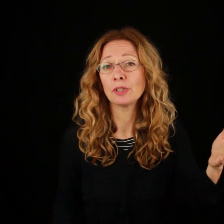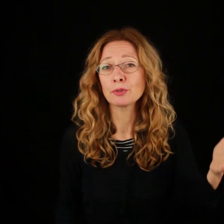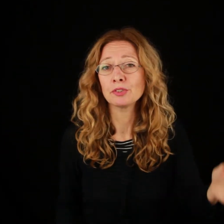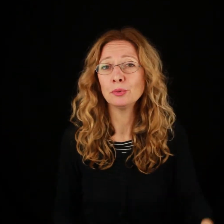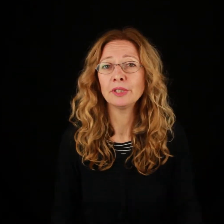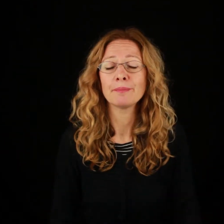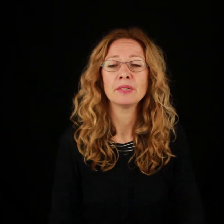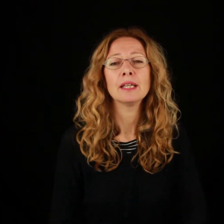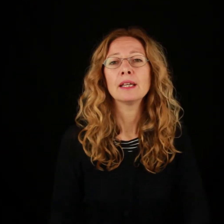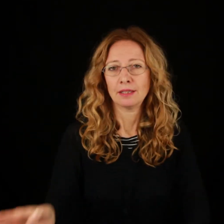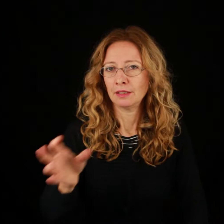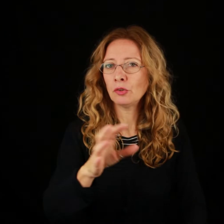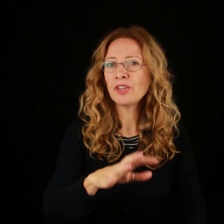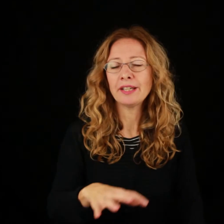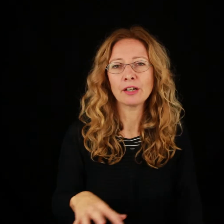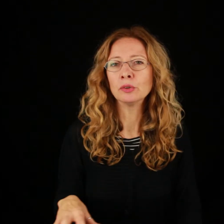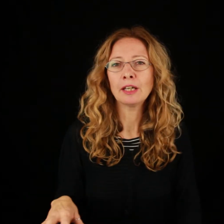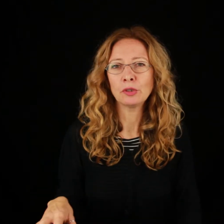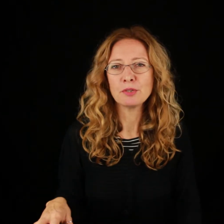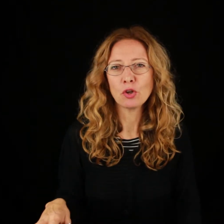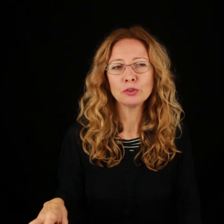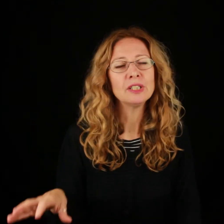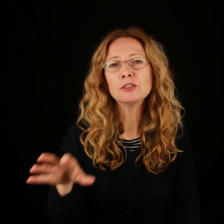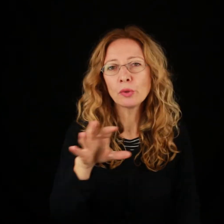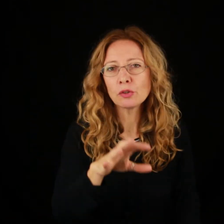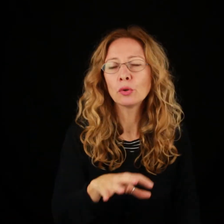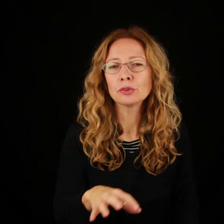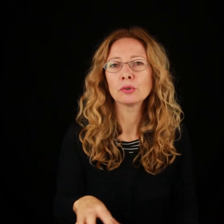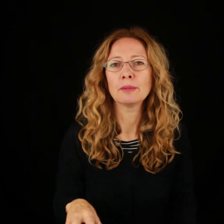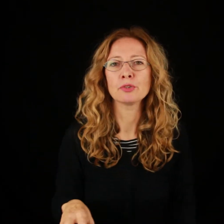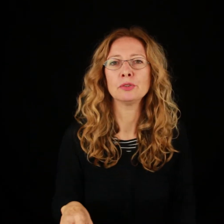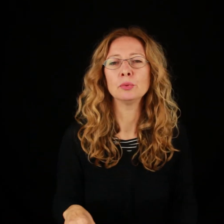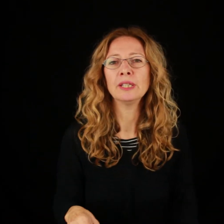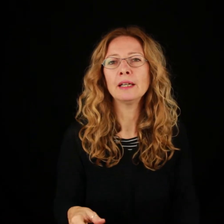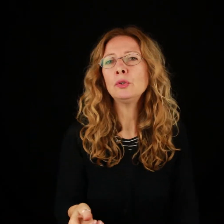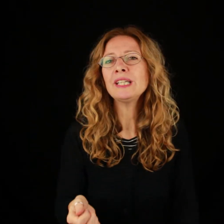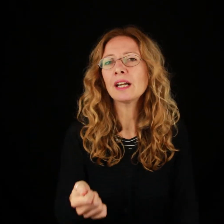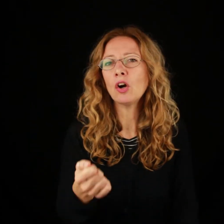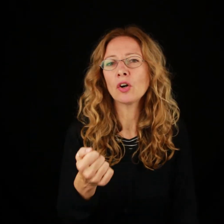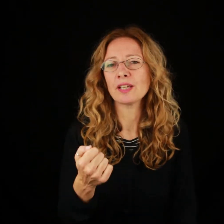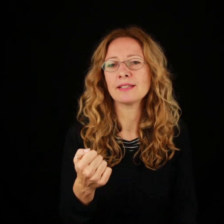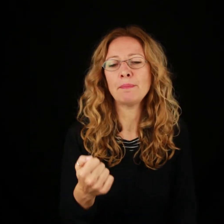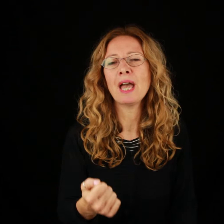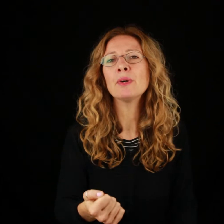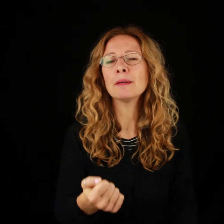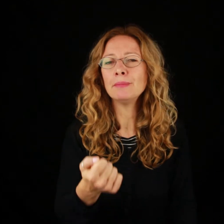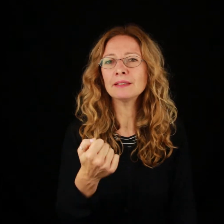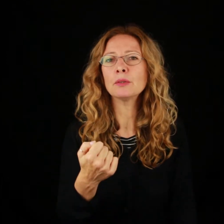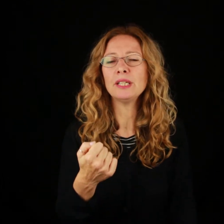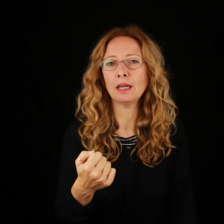le prostitute. Non viene raccontato l'episodio del suo incontro con la prostituta, l'unica cosa che sappiamo è che mentre guida